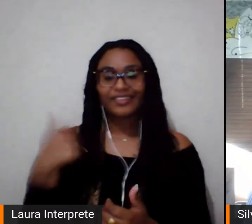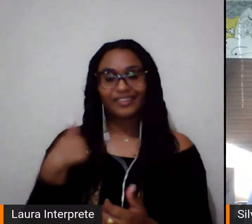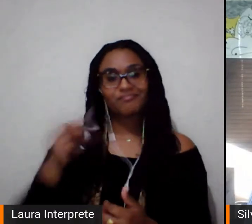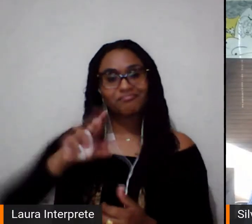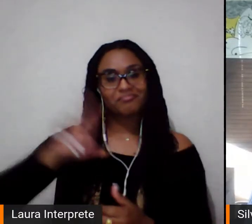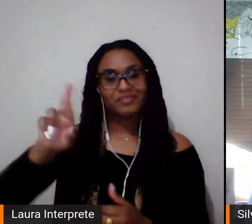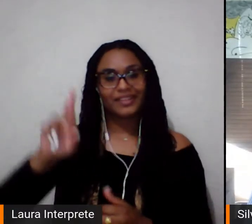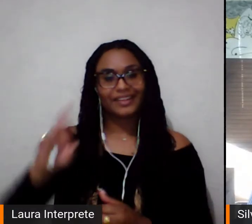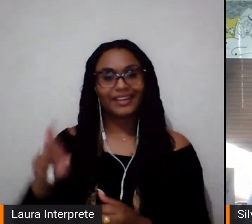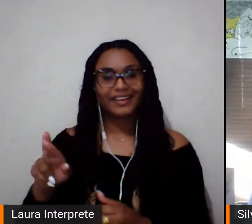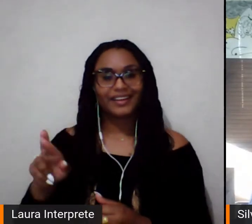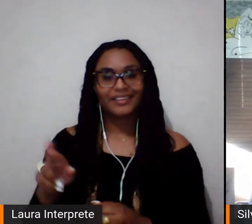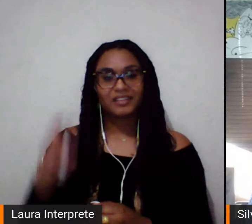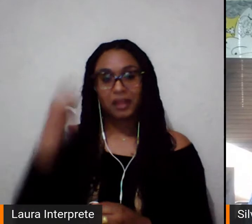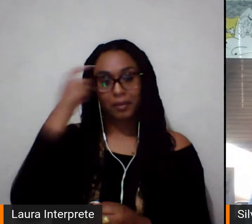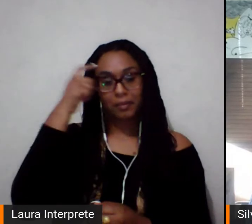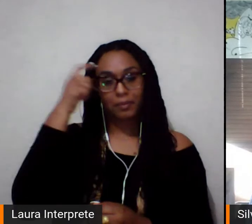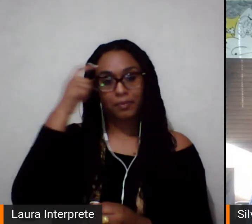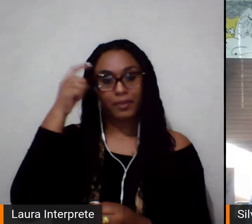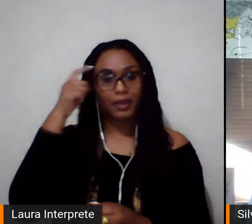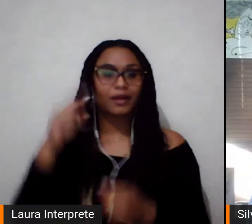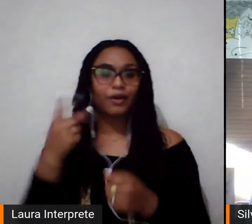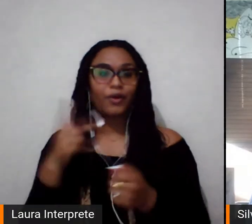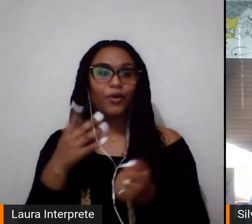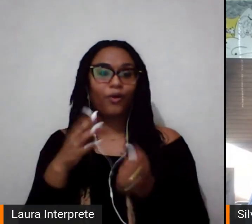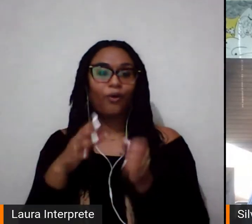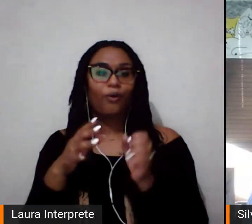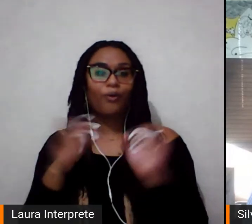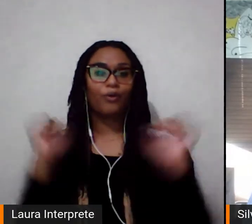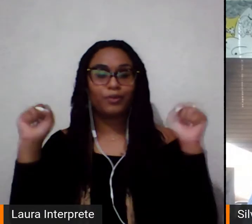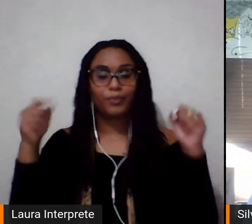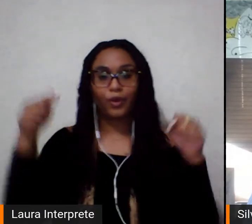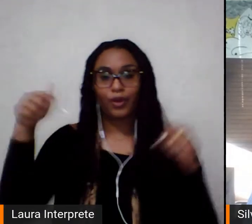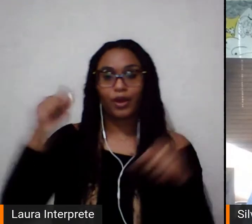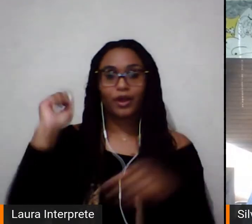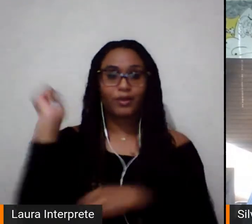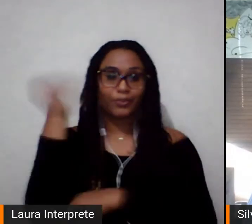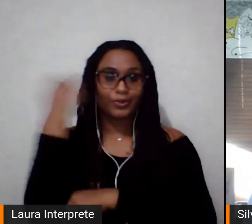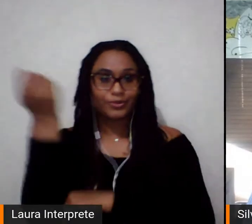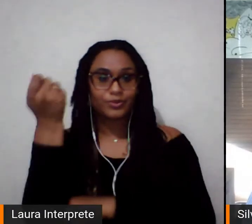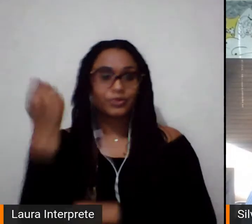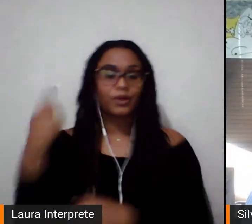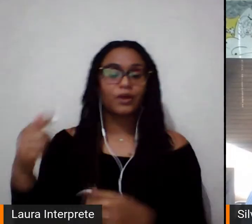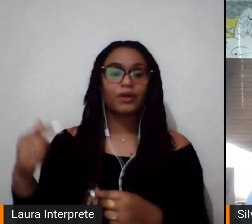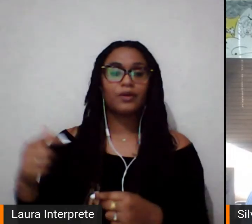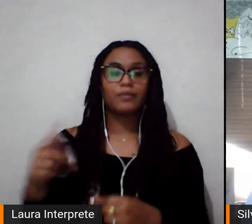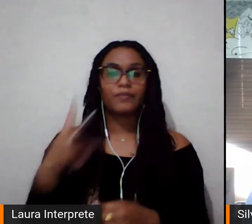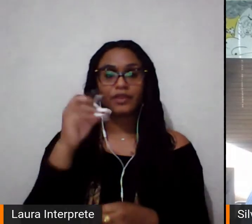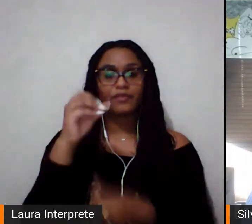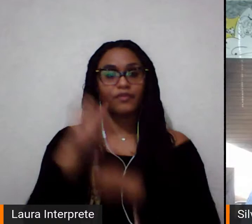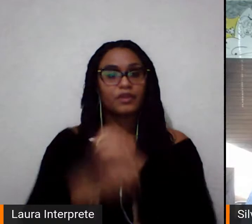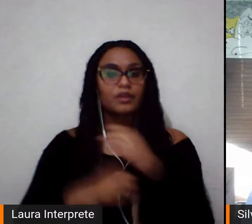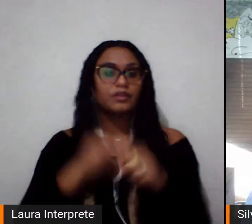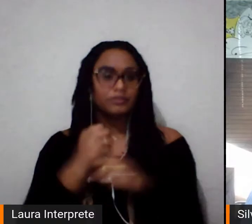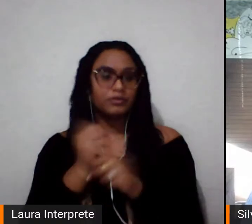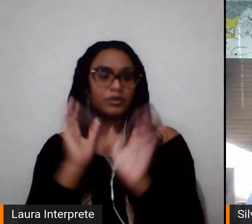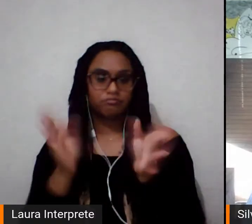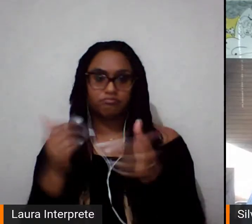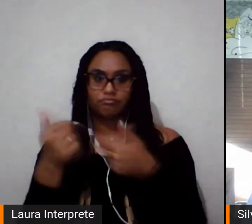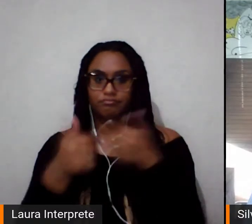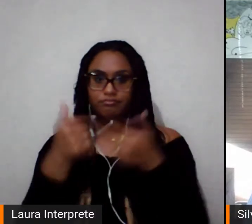Centro de Memória do Esporte, da Universidade Federal do Rio Grande do Sul, que eu assumi por 20 anos, e que também, dentro